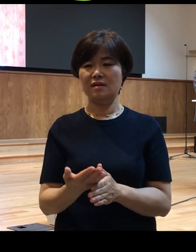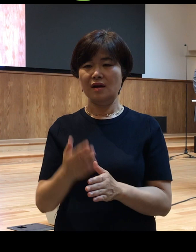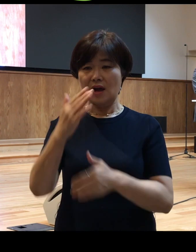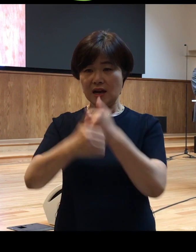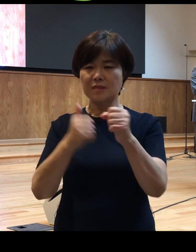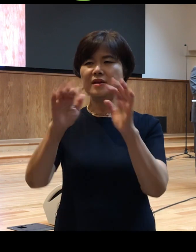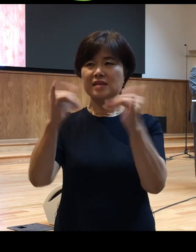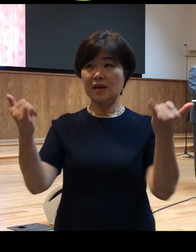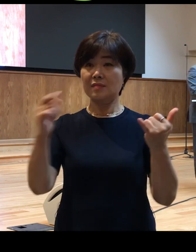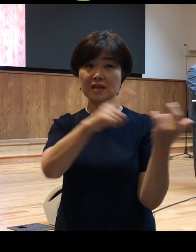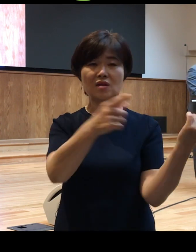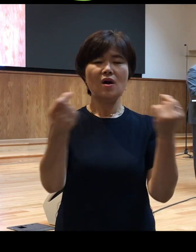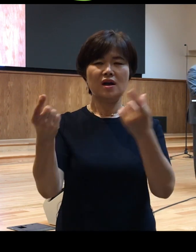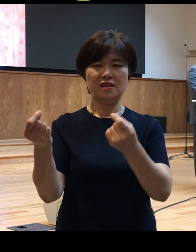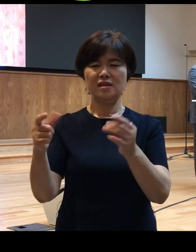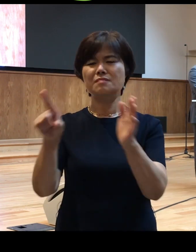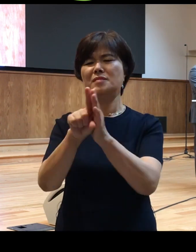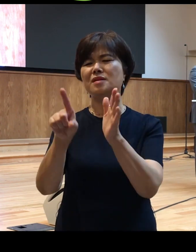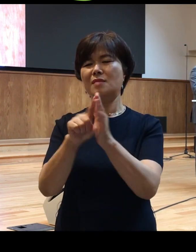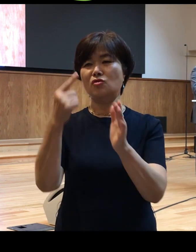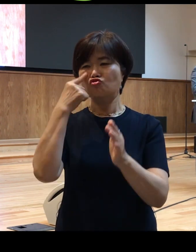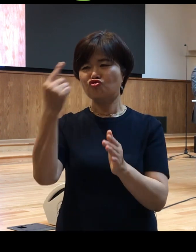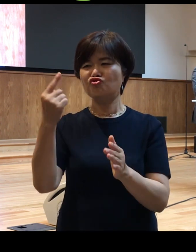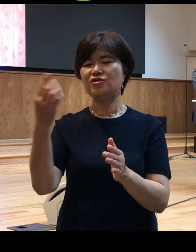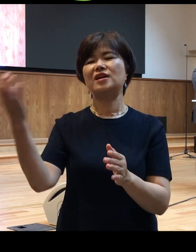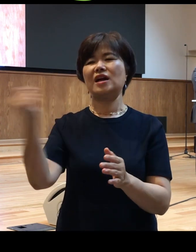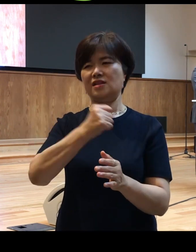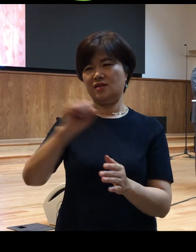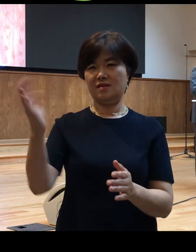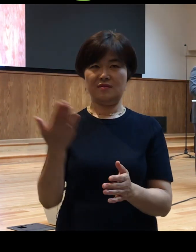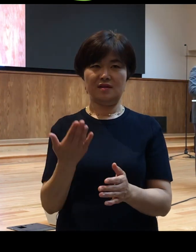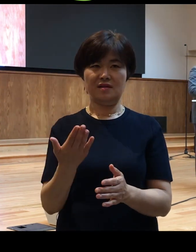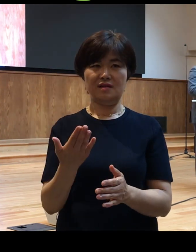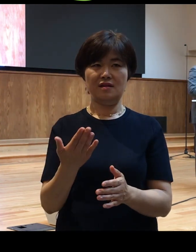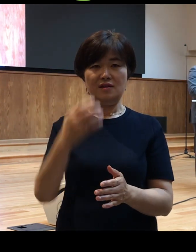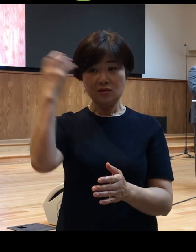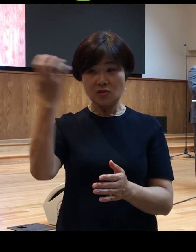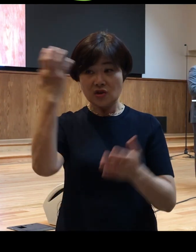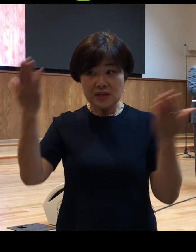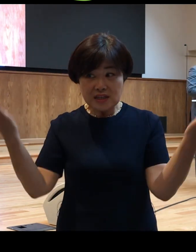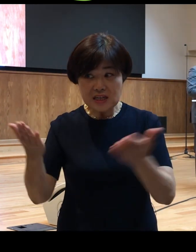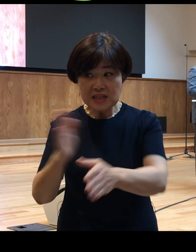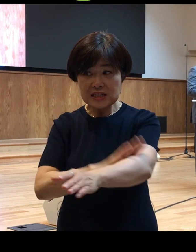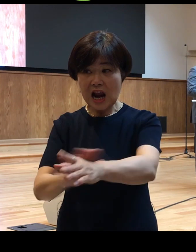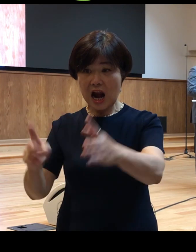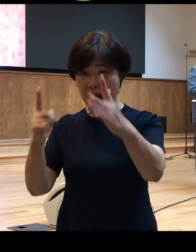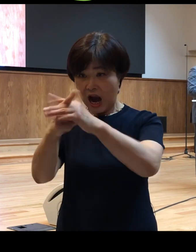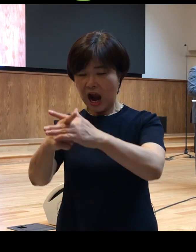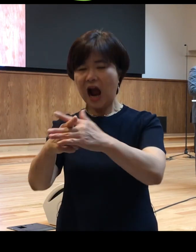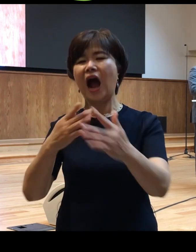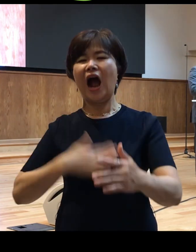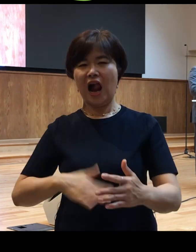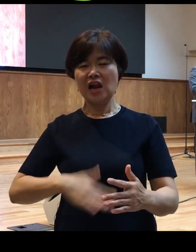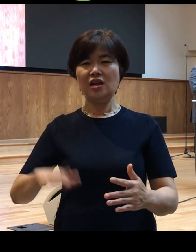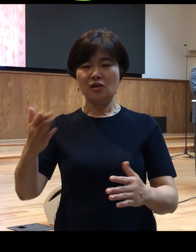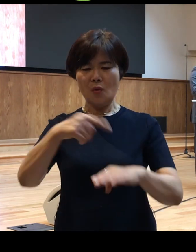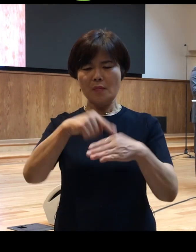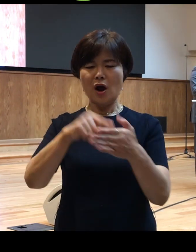그런 믿음의 눈을 가져야 합니다 성령께서 하시는 일을 통찰하는 마음의 눈 영혼의 눈을